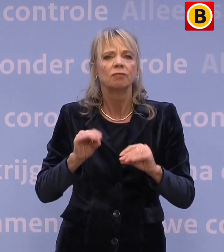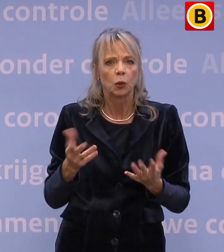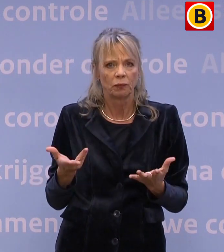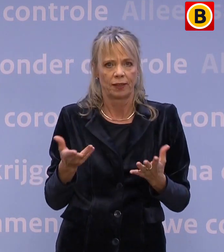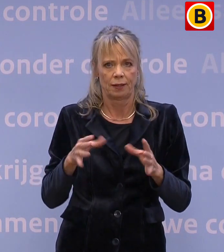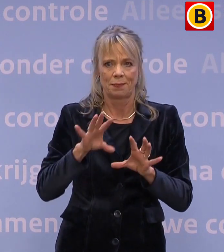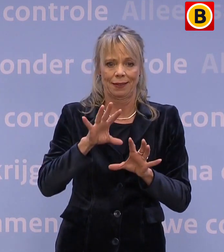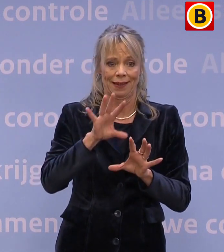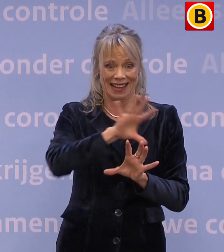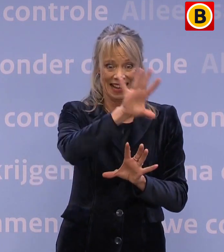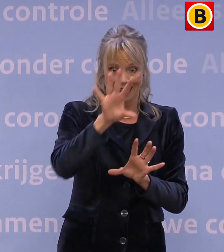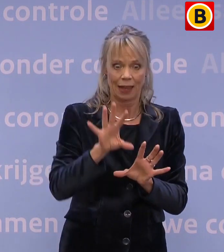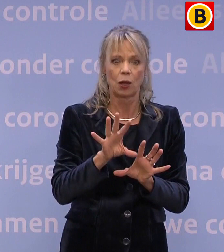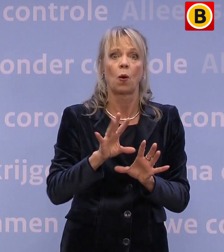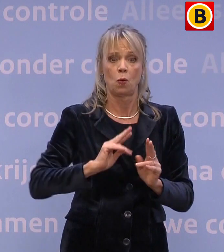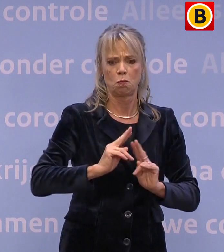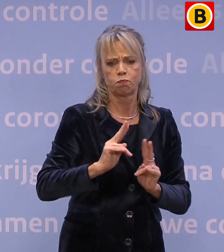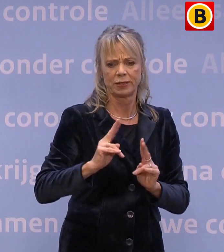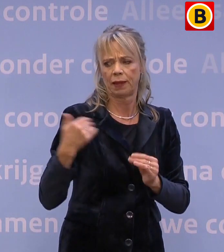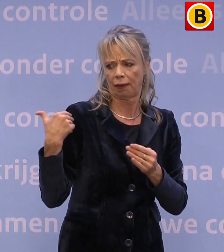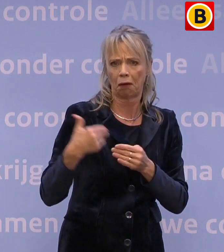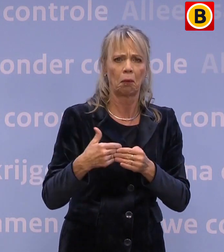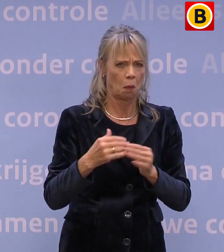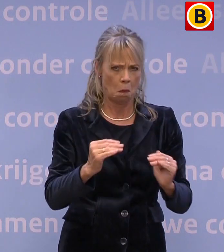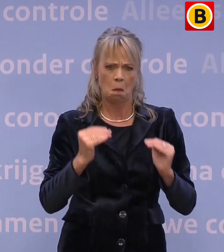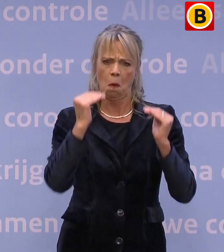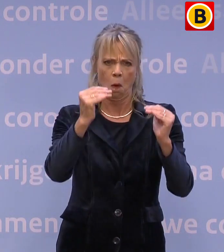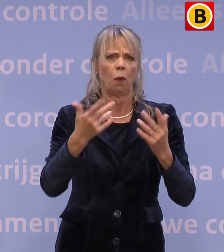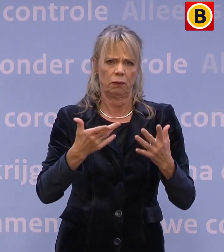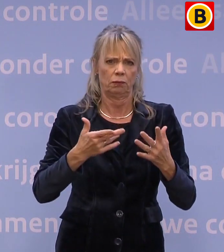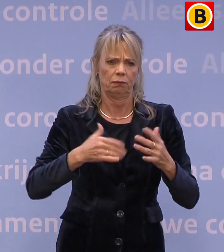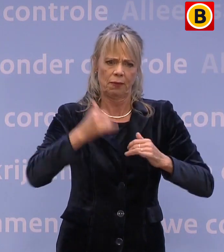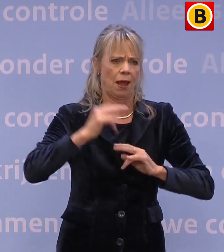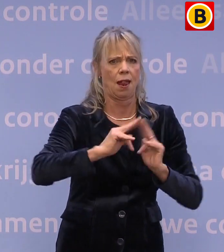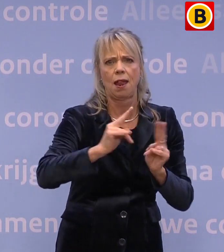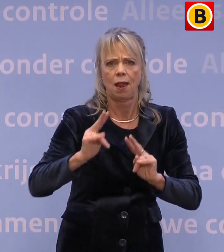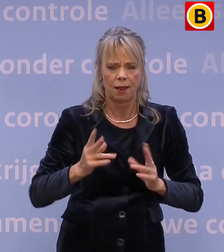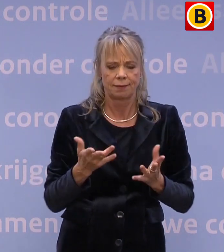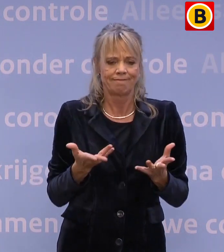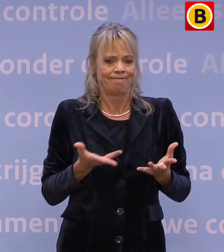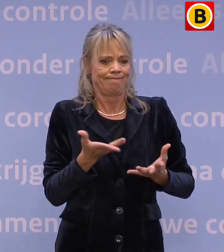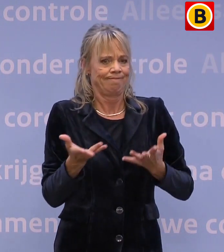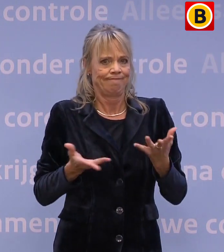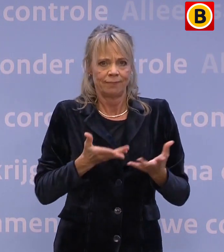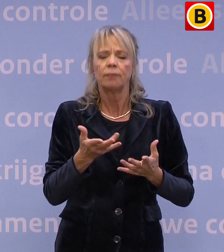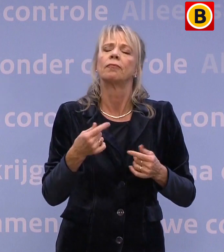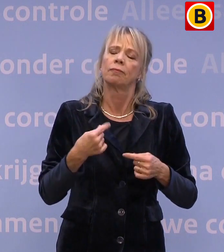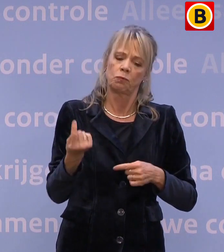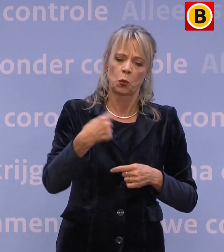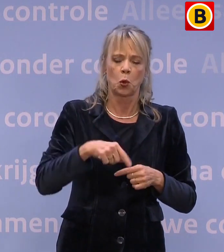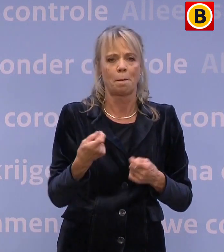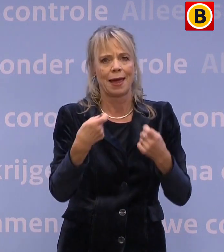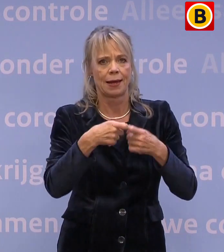regio's waar de besmettingscijfers langere tijd hoog zijn. Voor die regio's gaan we extra maatregelen klaarzetten